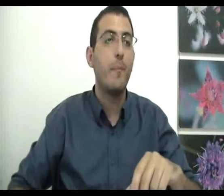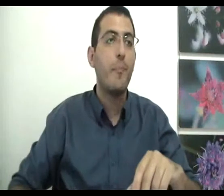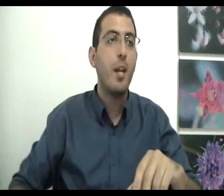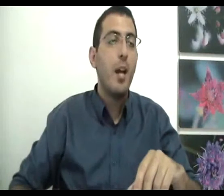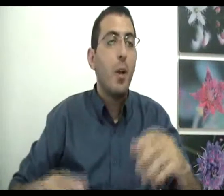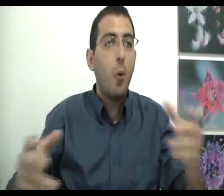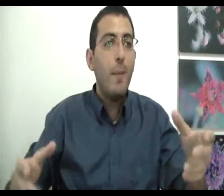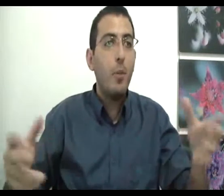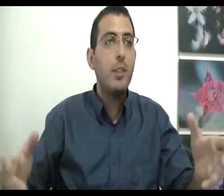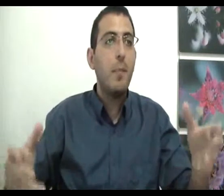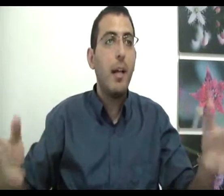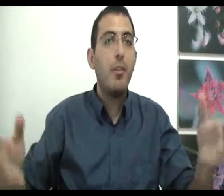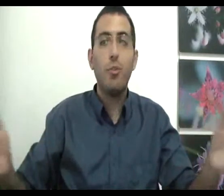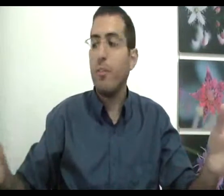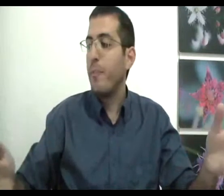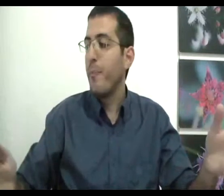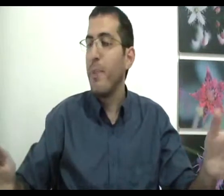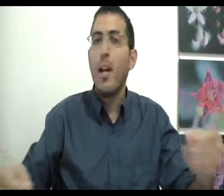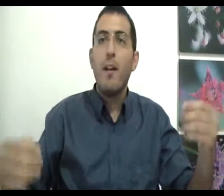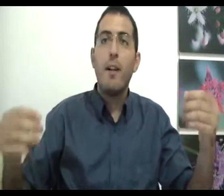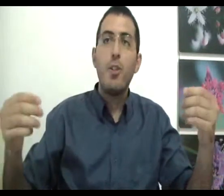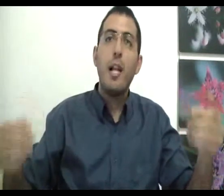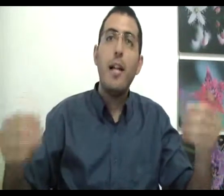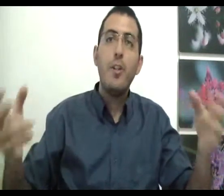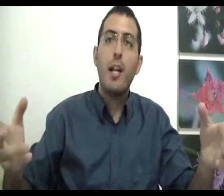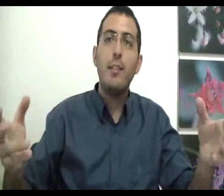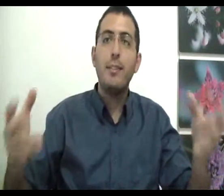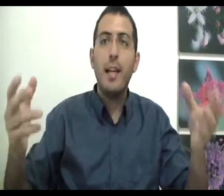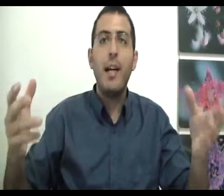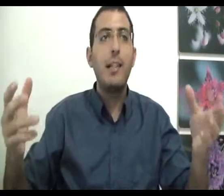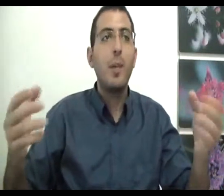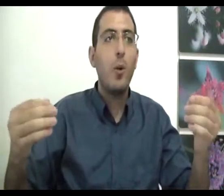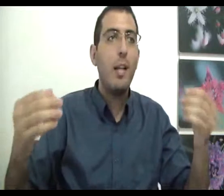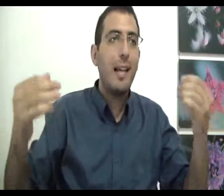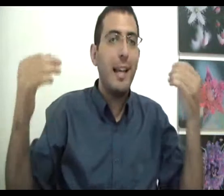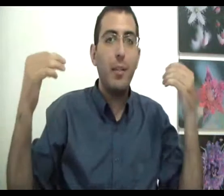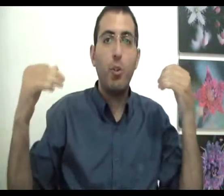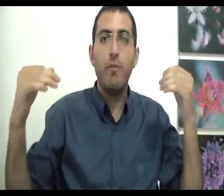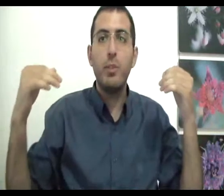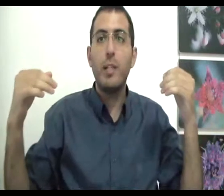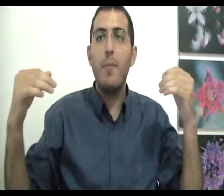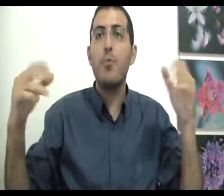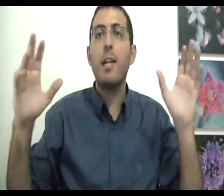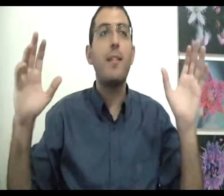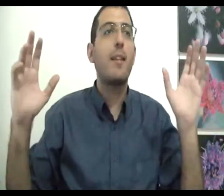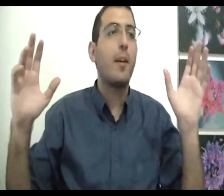כולם רוצים להרגיש טוב והשאלה אני שאלתי זה איך האדם יכול להגיע לטוב מסוים שהוא יהיה נצחי